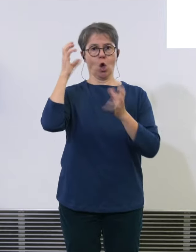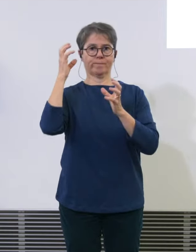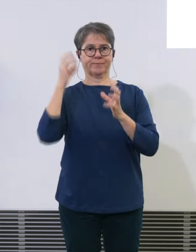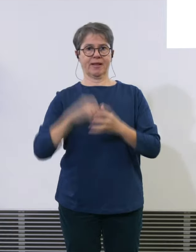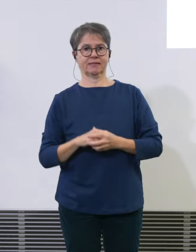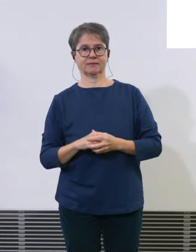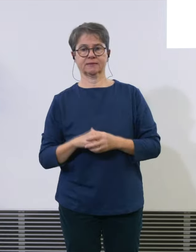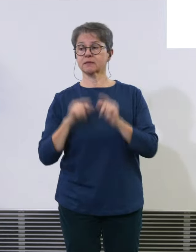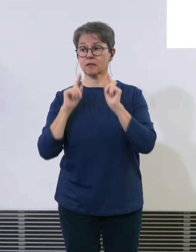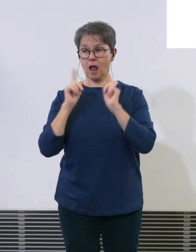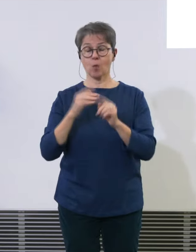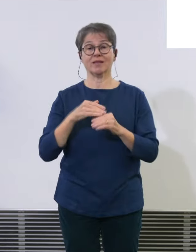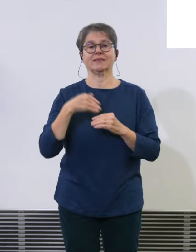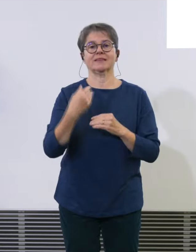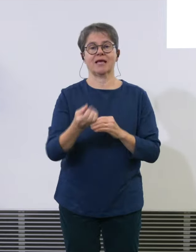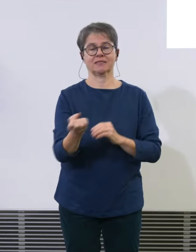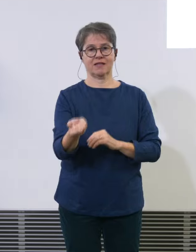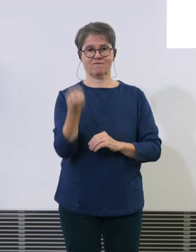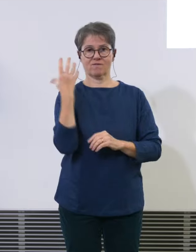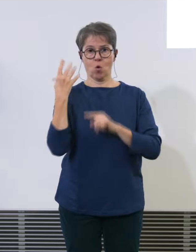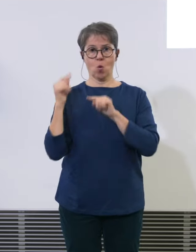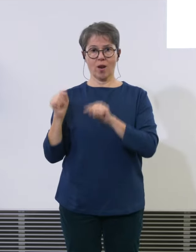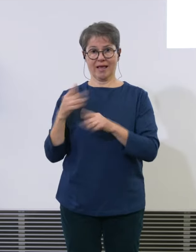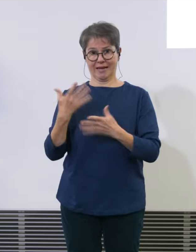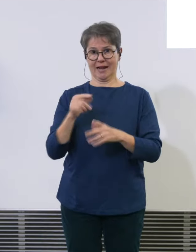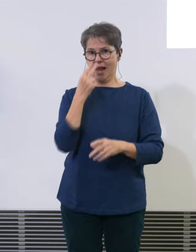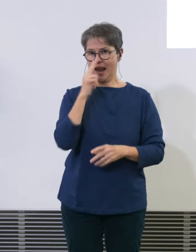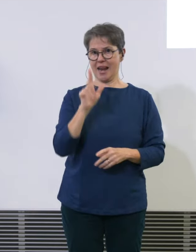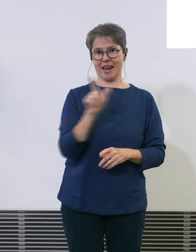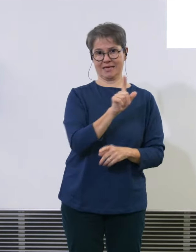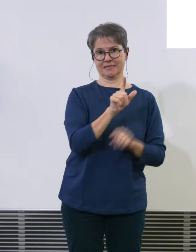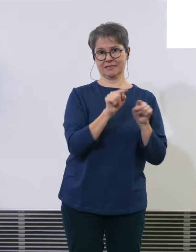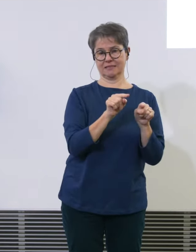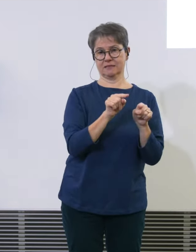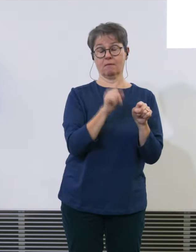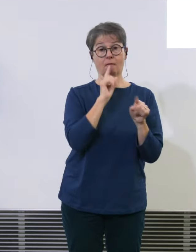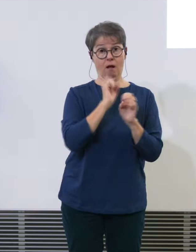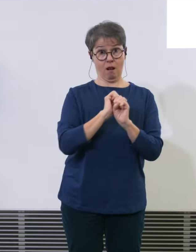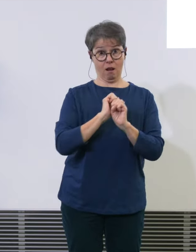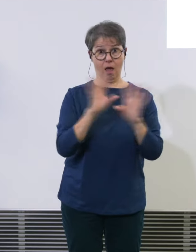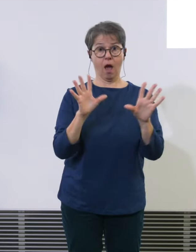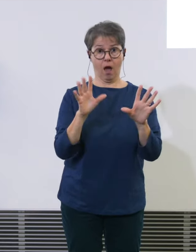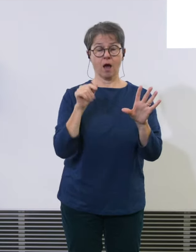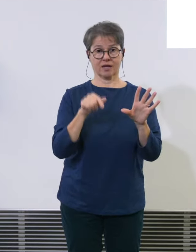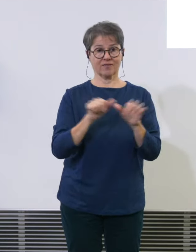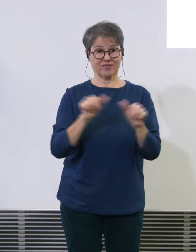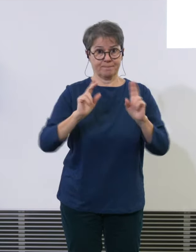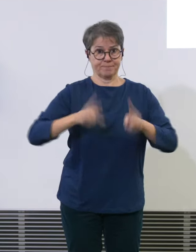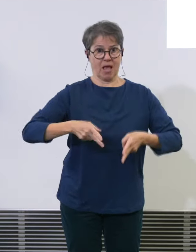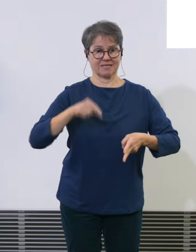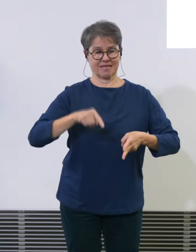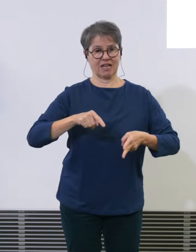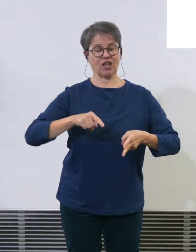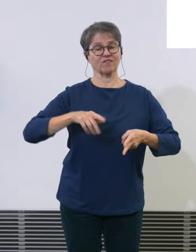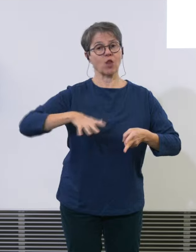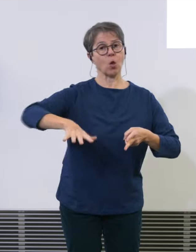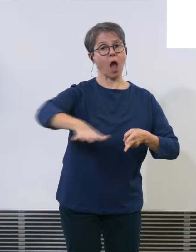sichtbarer ist, auf der linken Seite. Da sieht man ganz klar, wie das am Flughafen passiert. Man hat